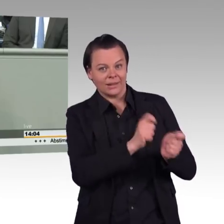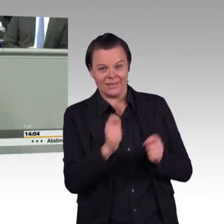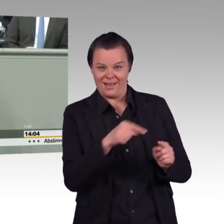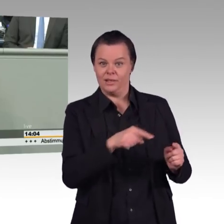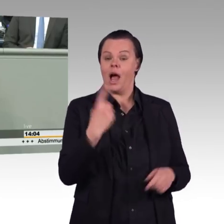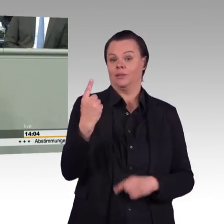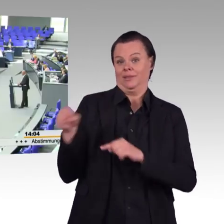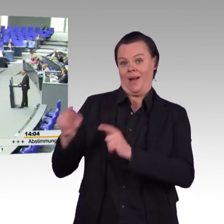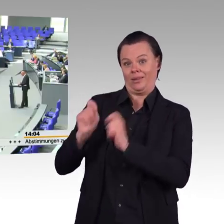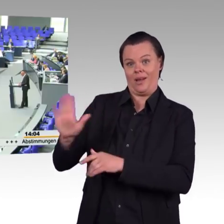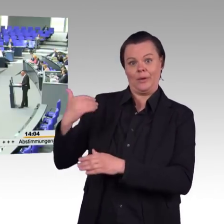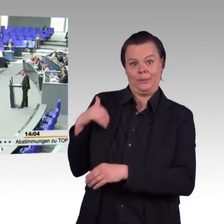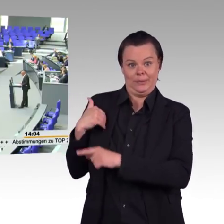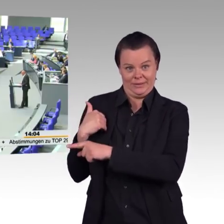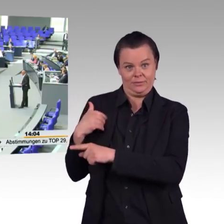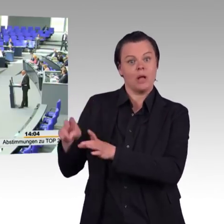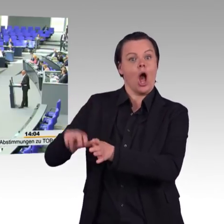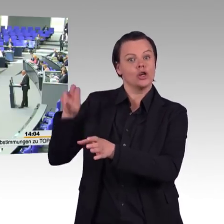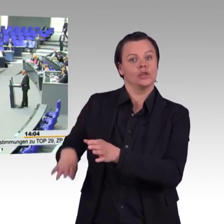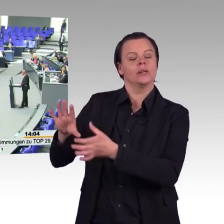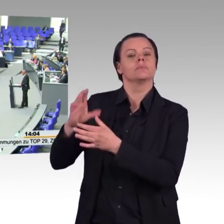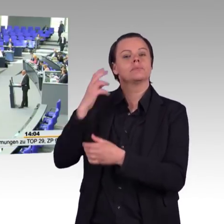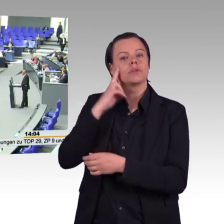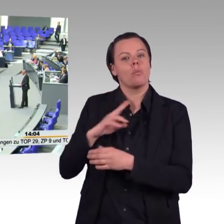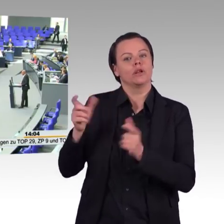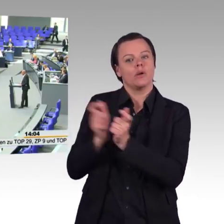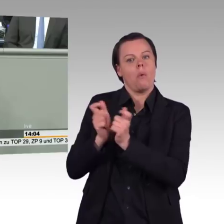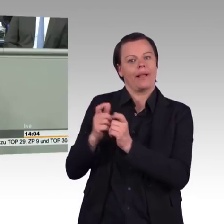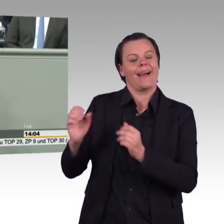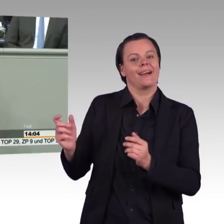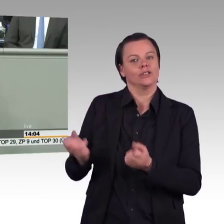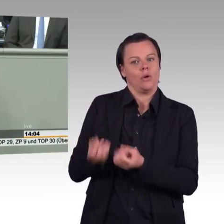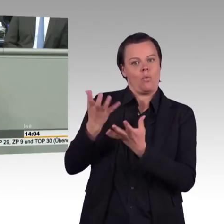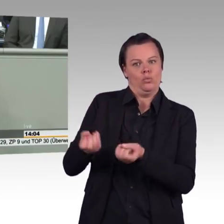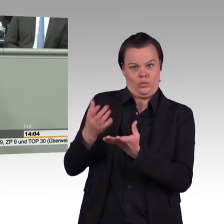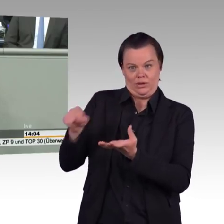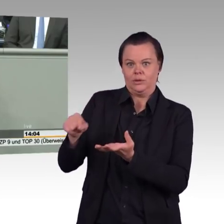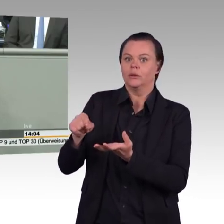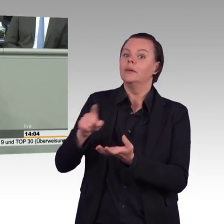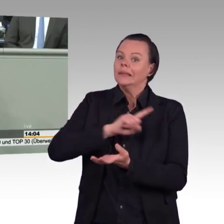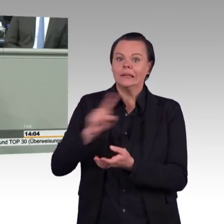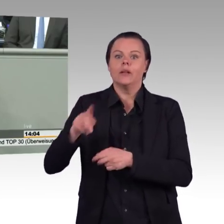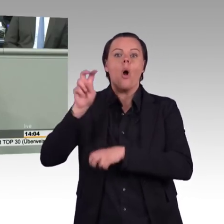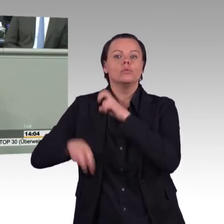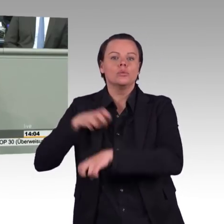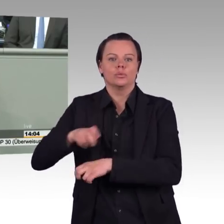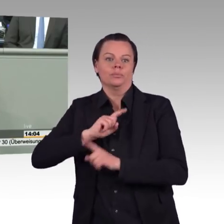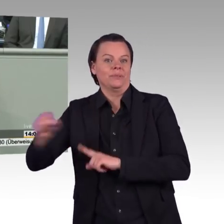Ich glaube, ist ausreichend erwähnt worden, dass beide Anträge keinen Plan dafür enthalten, wie mit den betroffenen Regionen umzugehen ist.